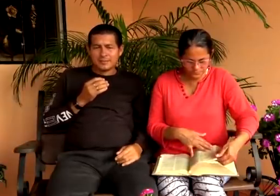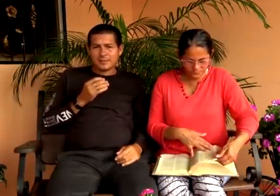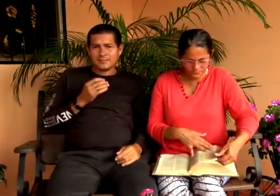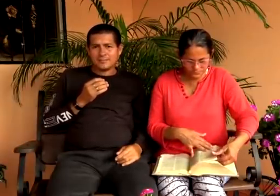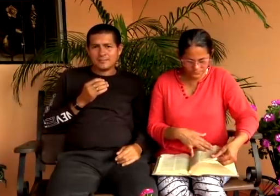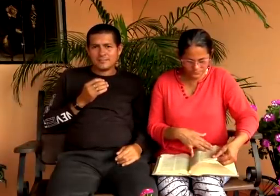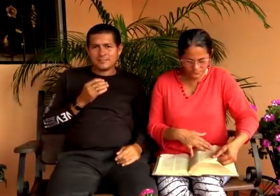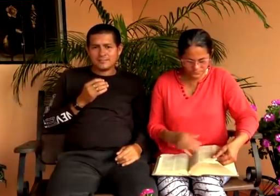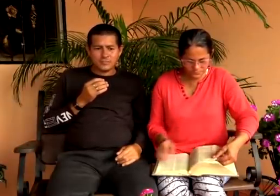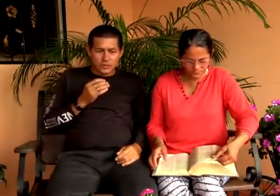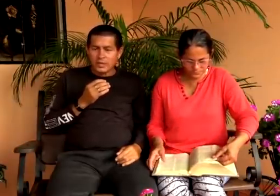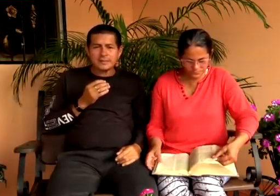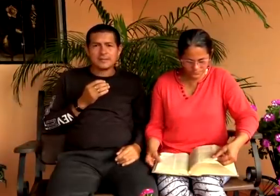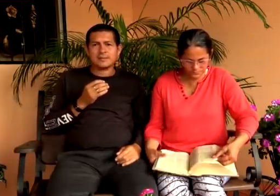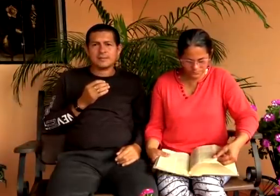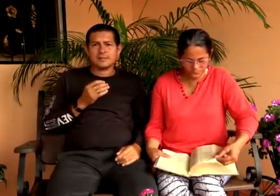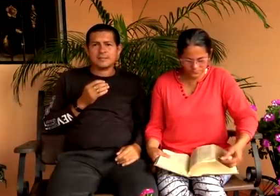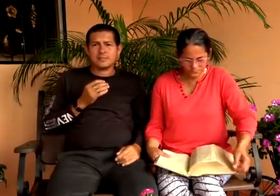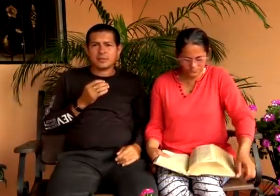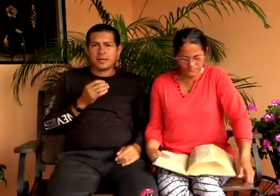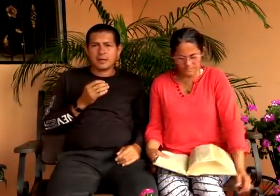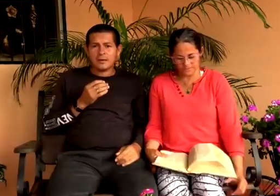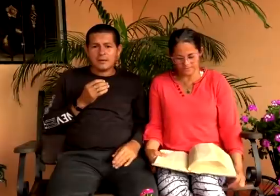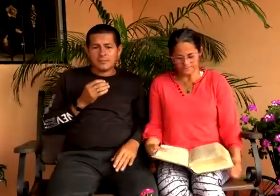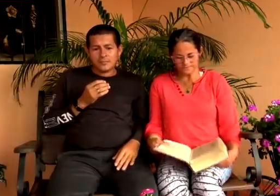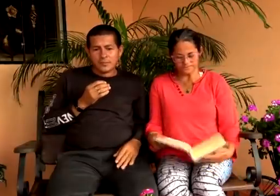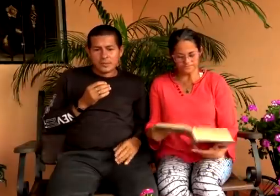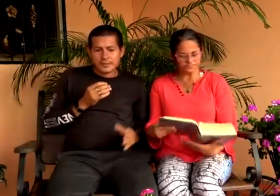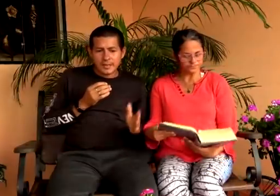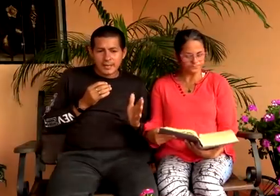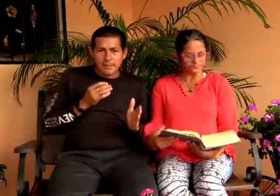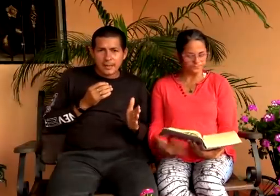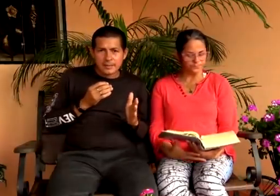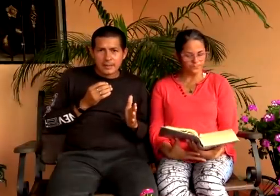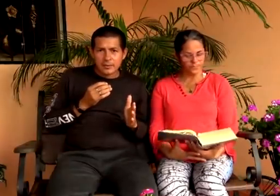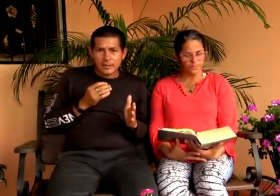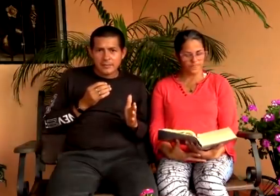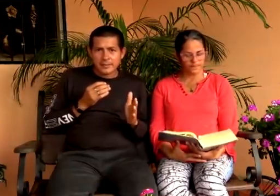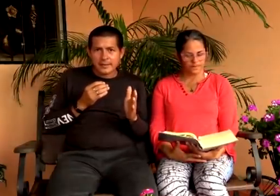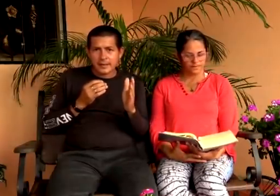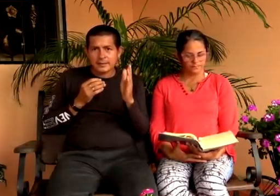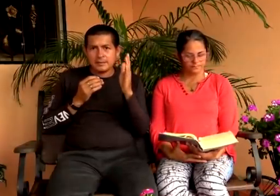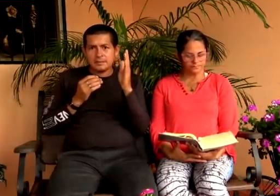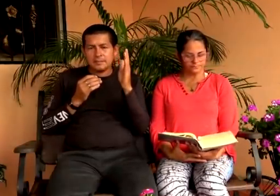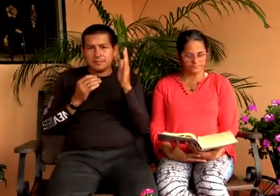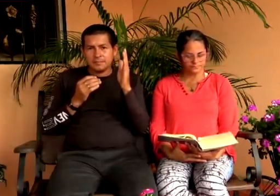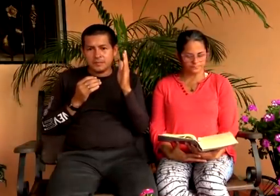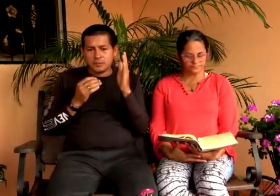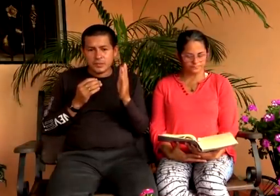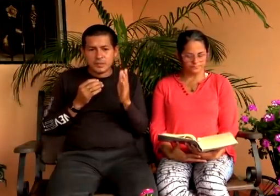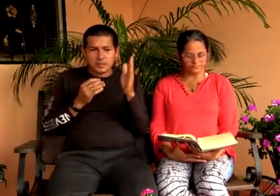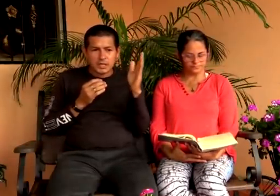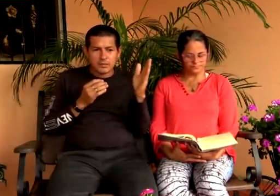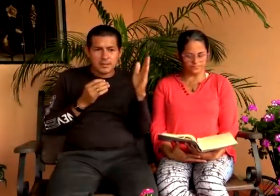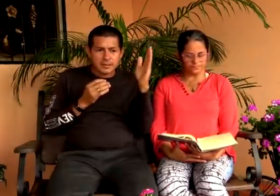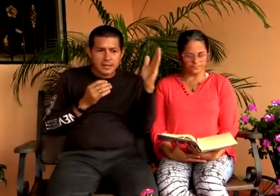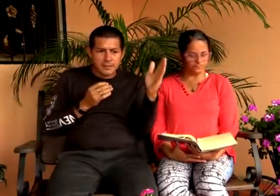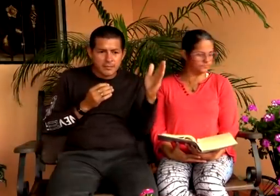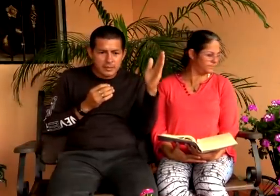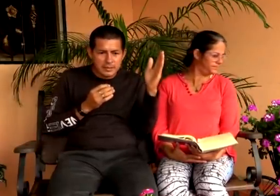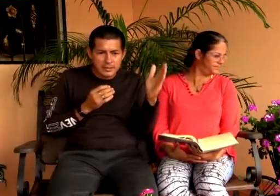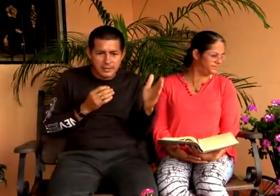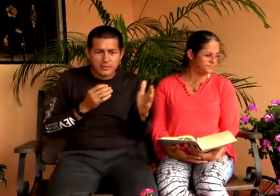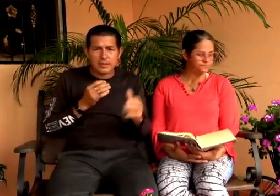¿La aceptan? No la aceptan. ¿Por qué? Porque se han apartado de la verdad y ustedes quieren